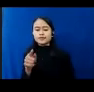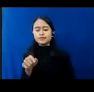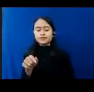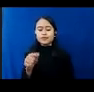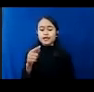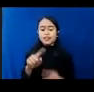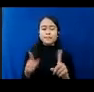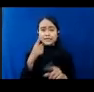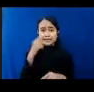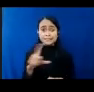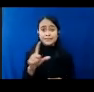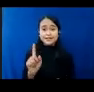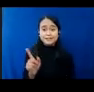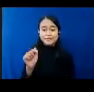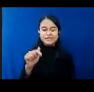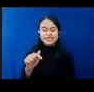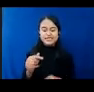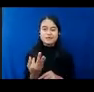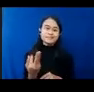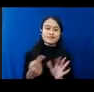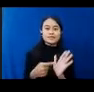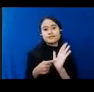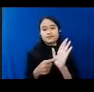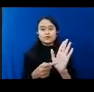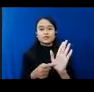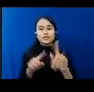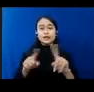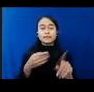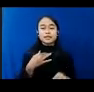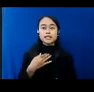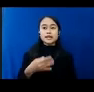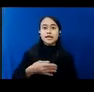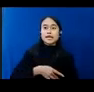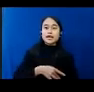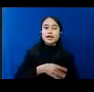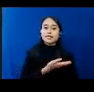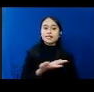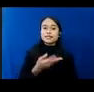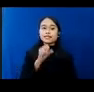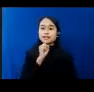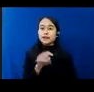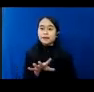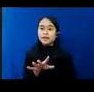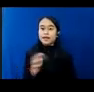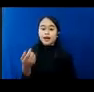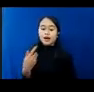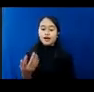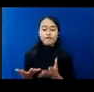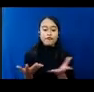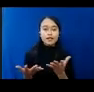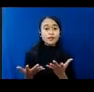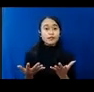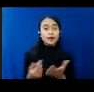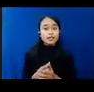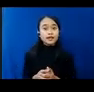Beberapa Slide Yang Harus Saya Sampaikan Tetapi Saya Ingin Menyampaikan Bahwa Ada Fakta-fakta Yang